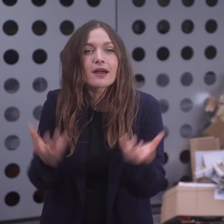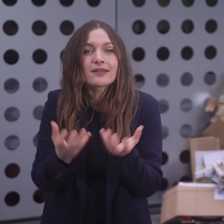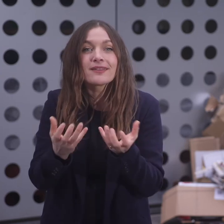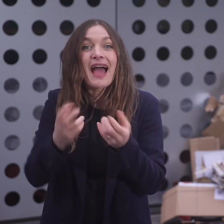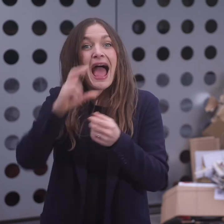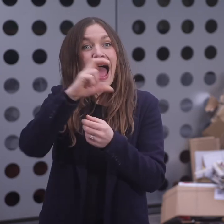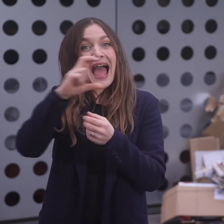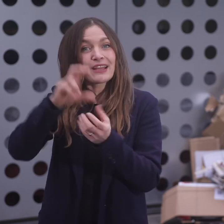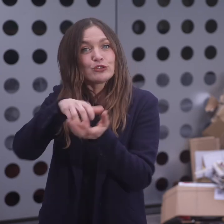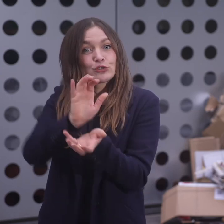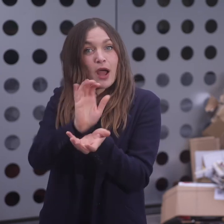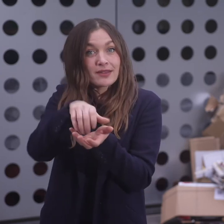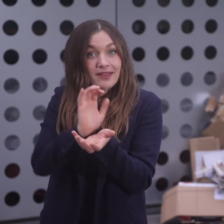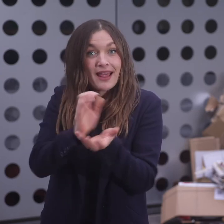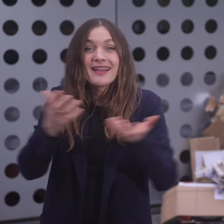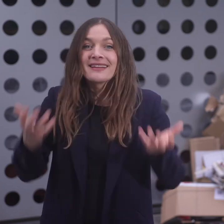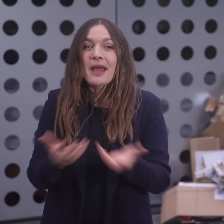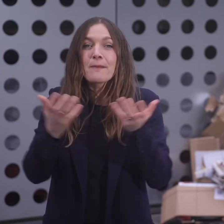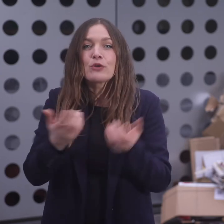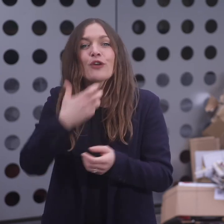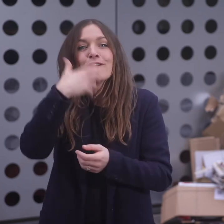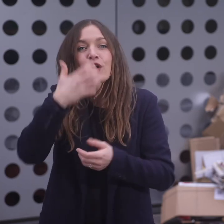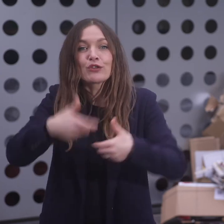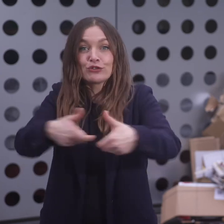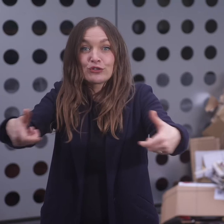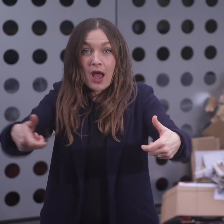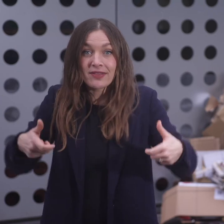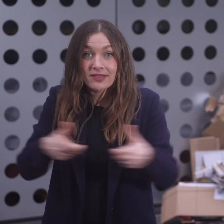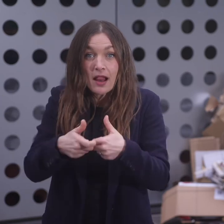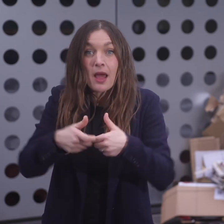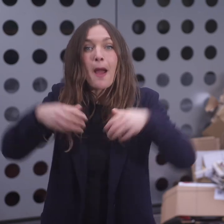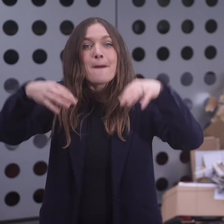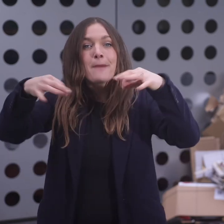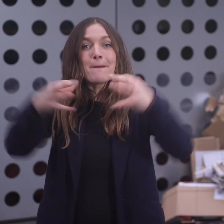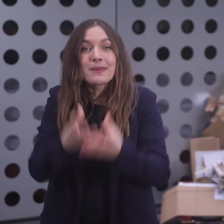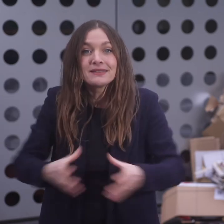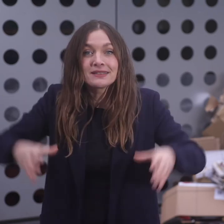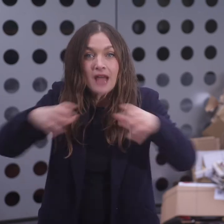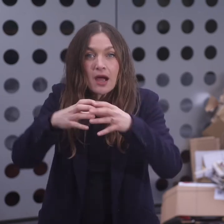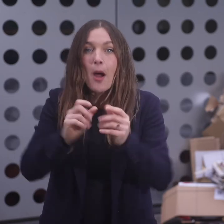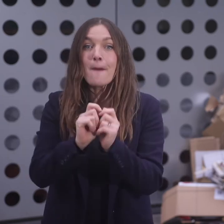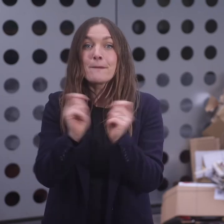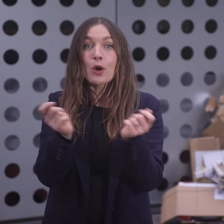unbeschichteter Karton, Eier-, Gemüse und Früchte-Karton, Papiersäcke,